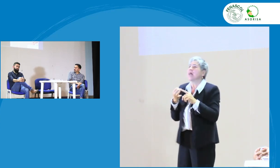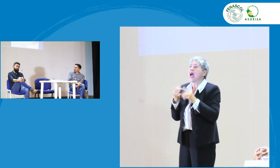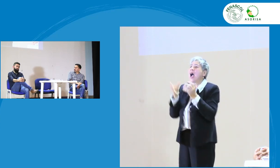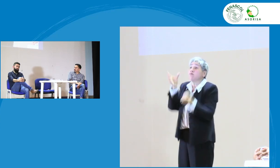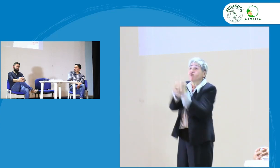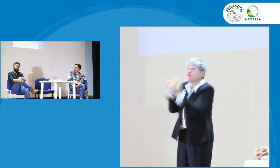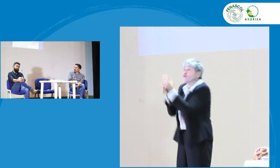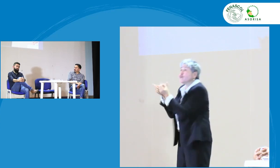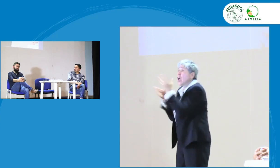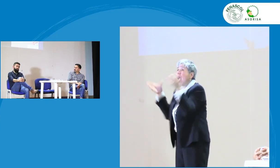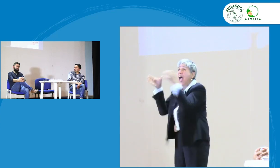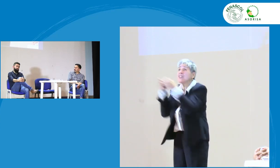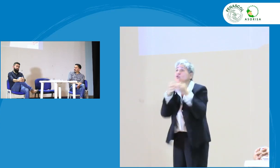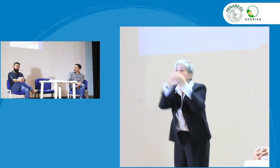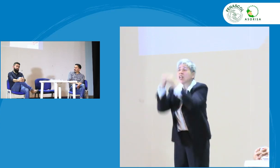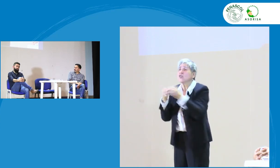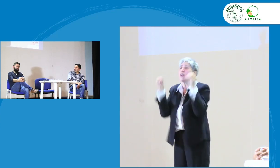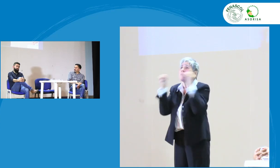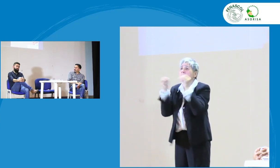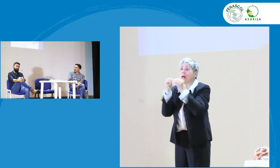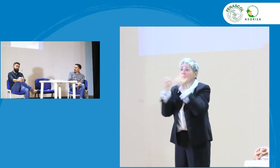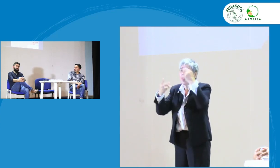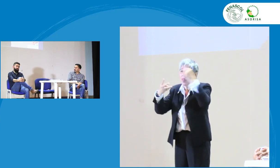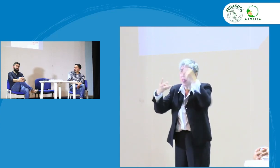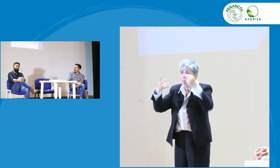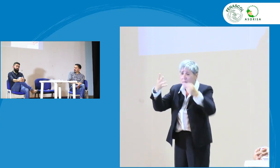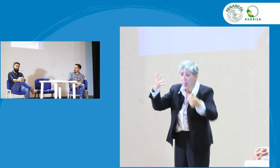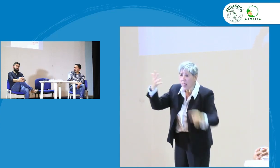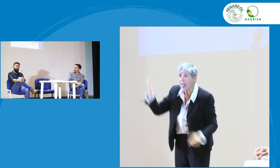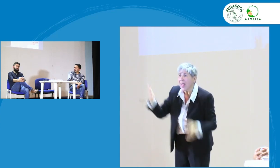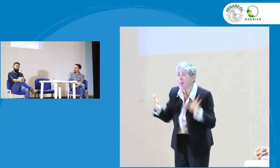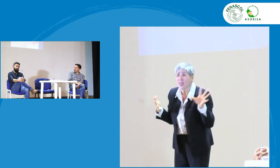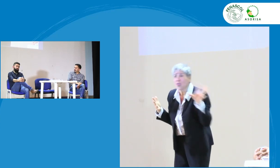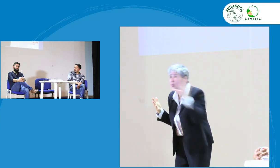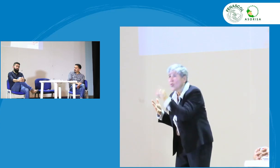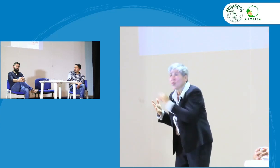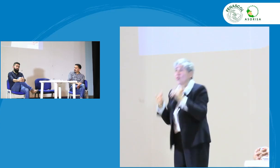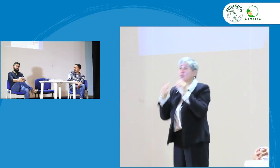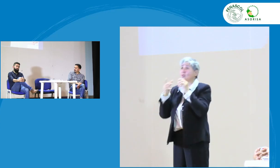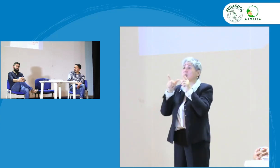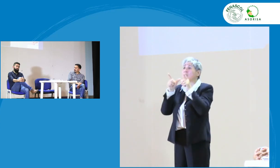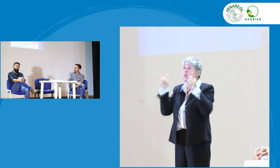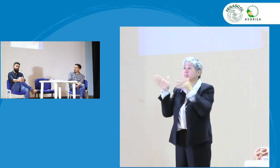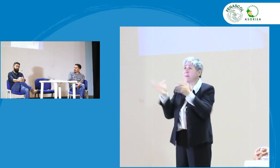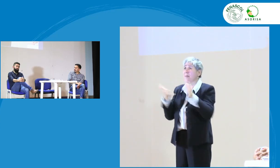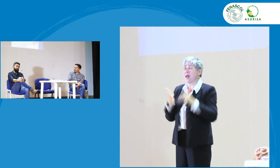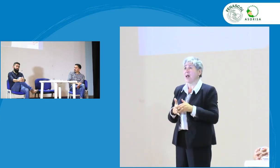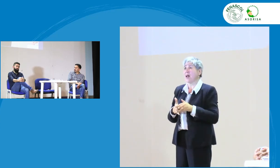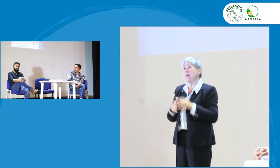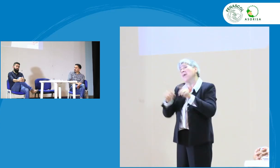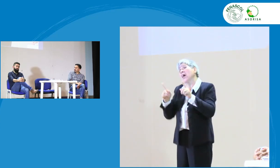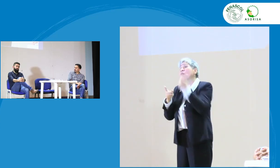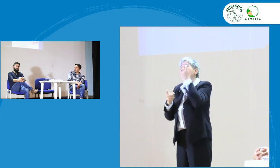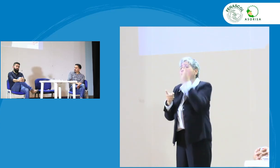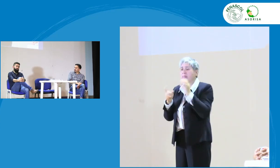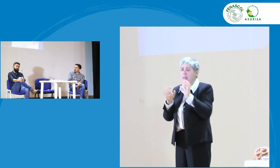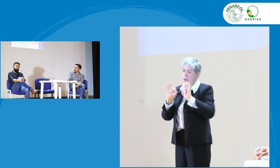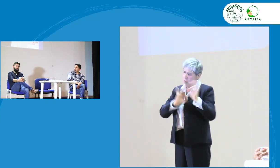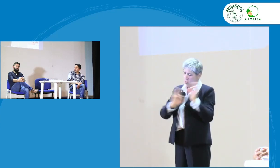la educación bilingüe todas la creación de todas las cosas que hacen las asociaciones todo eso es planación lingüística